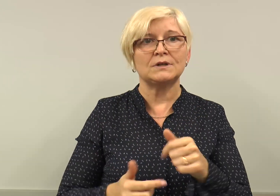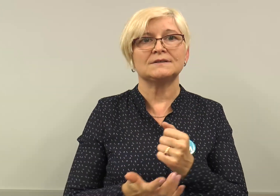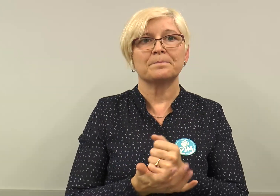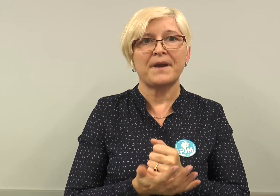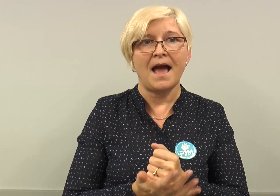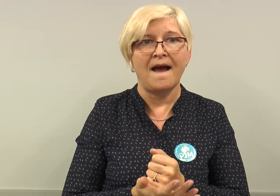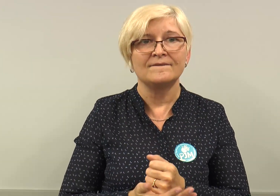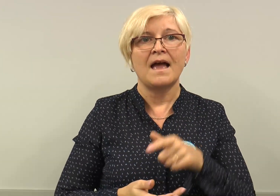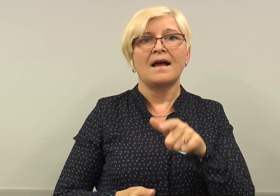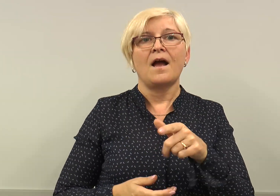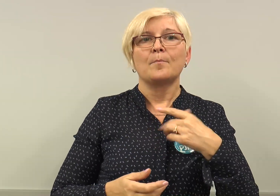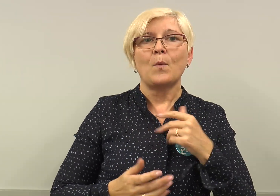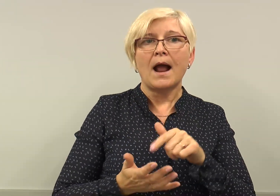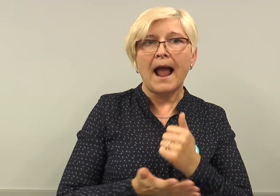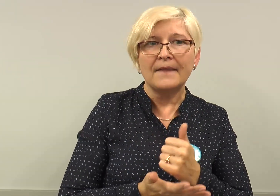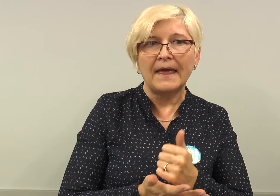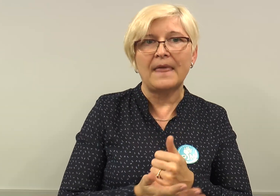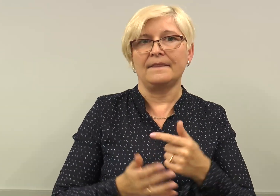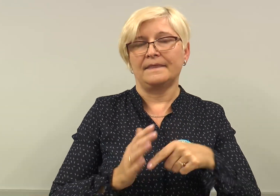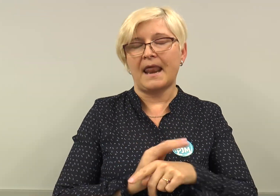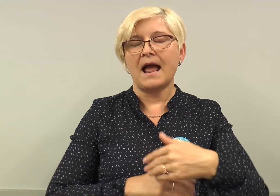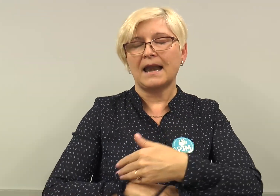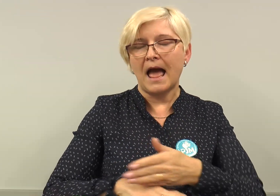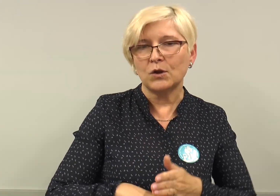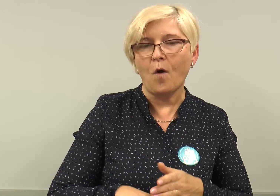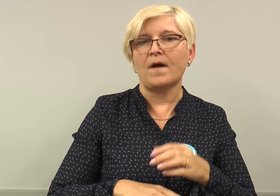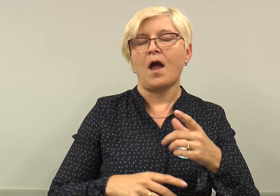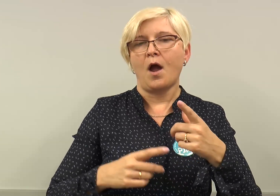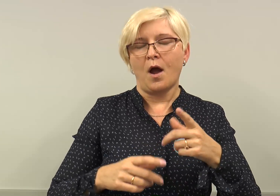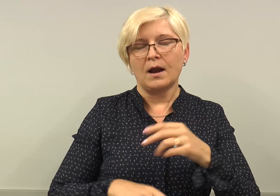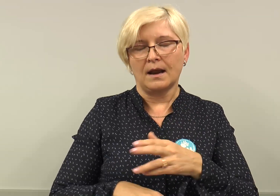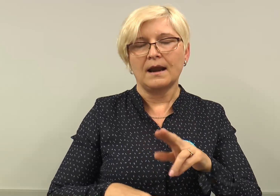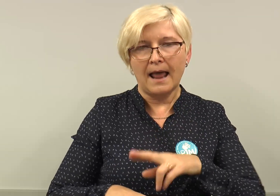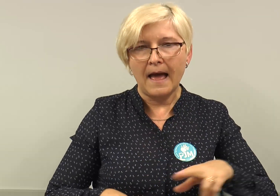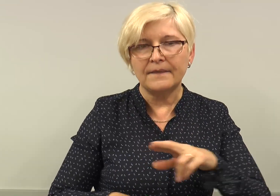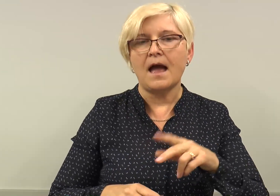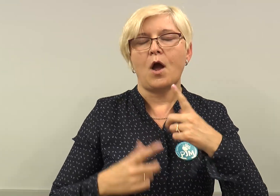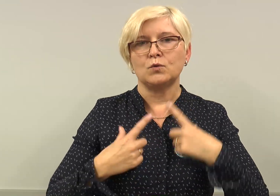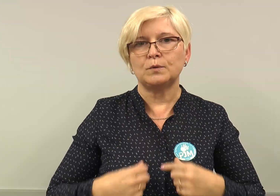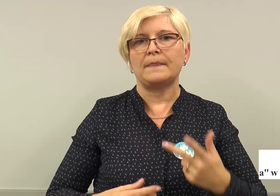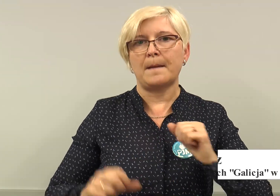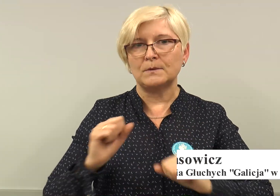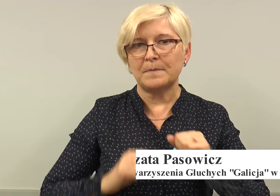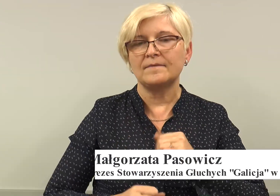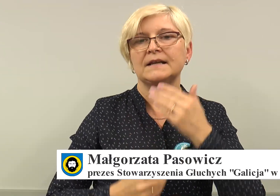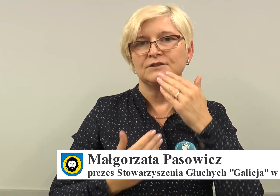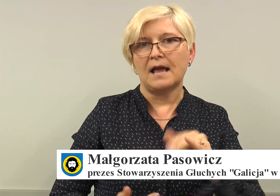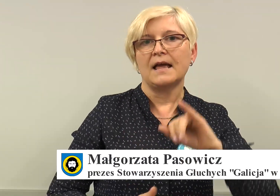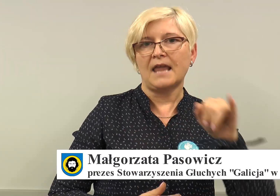sukcesem jest to, że wszystkie stowarzyszenia zgłosiły kandydaturę